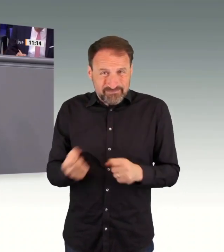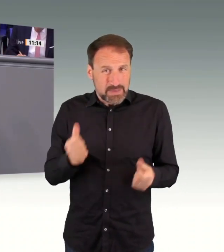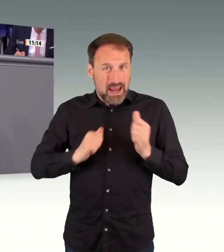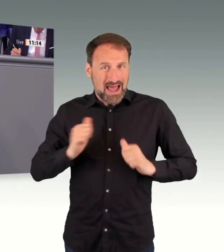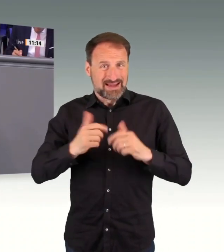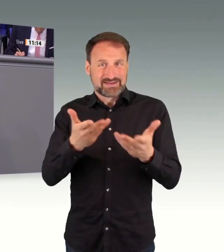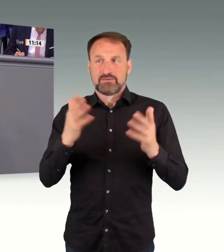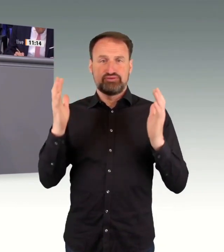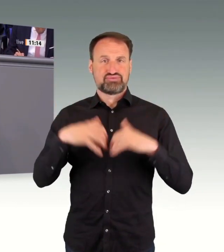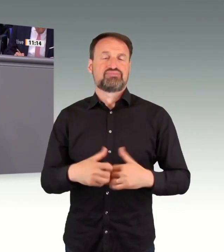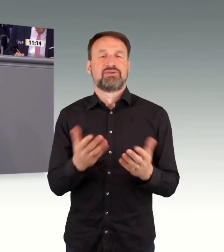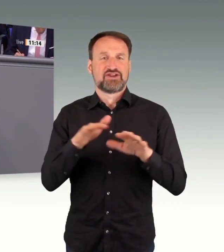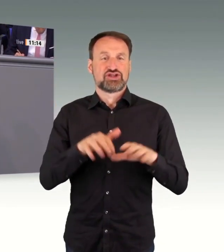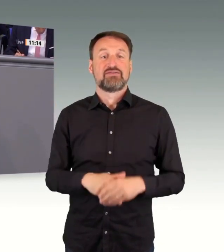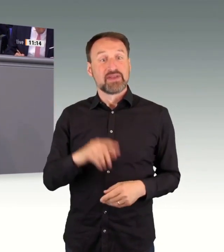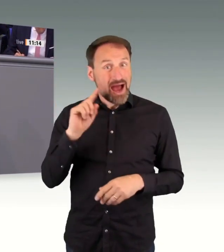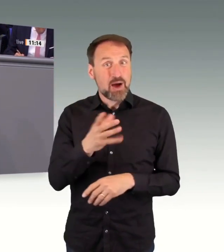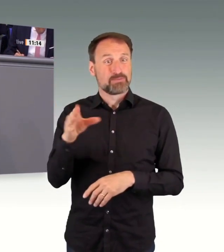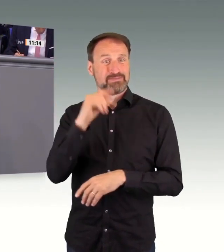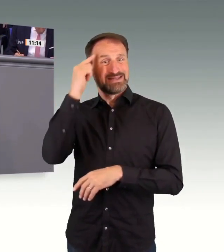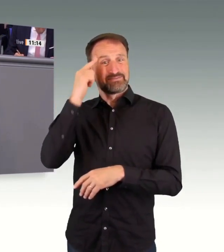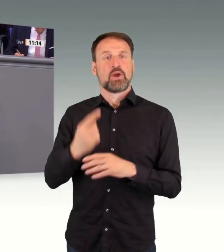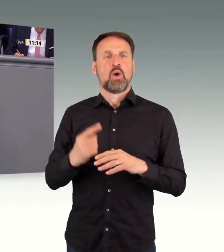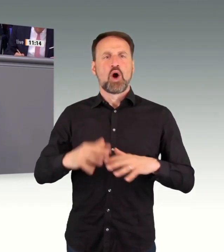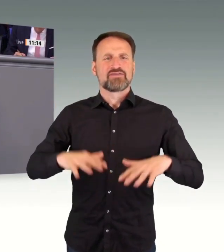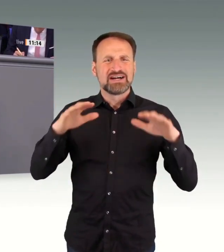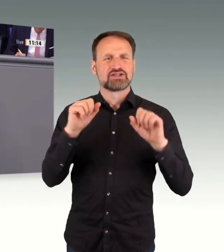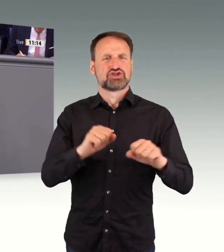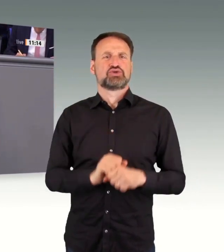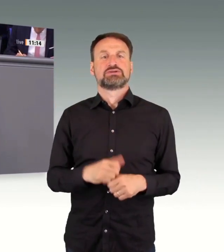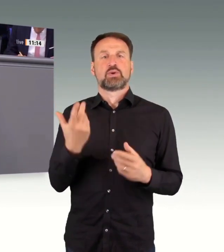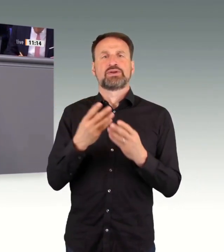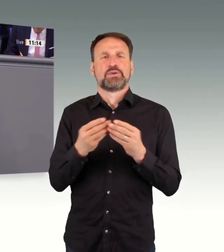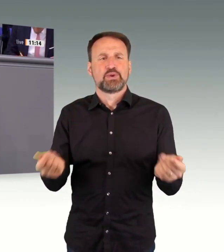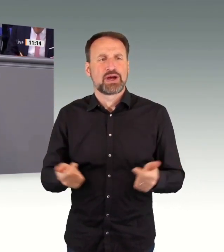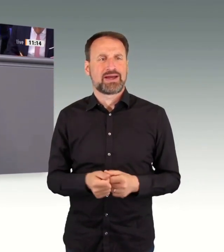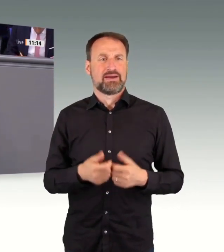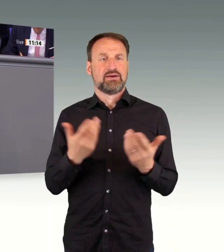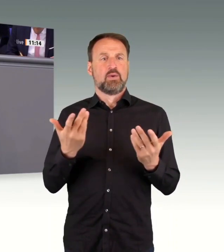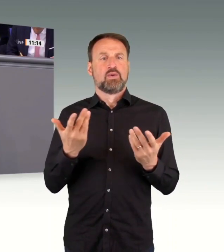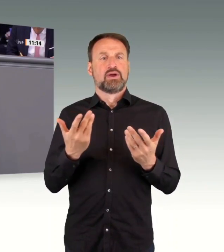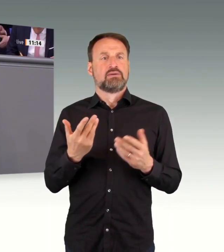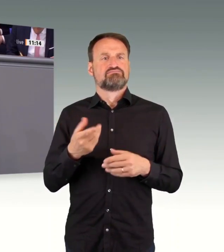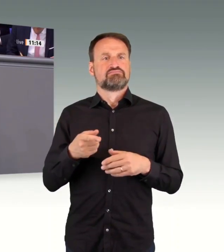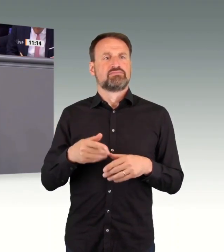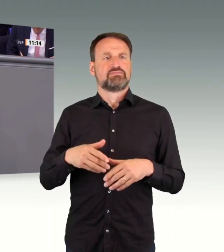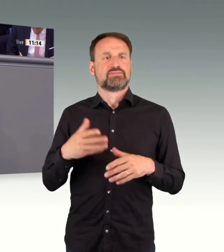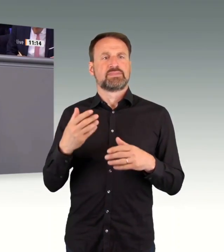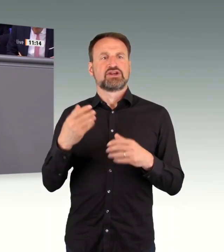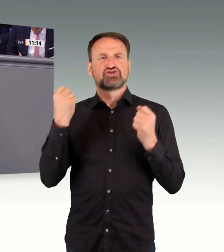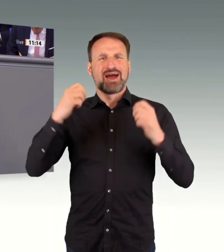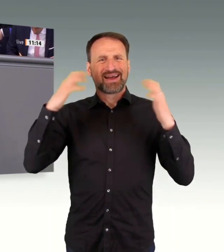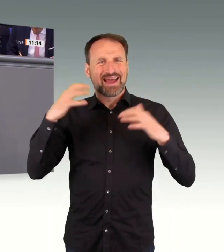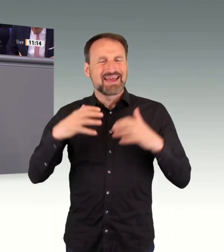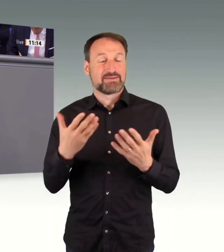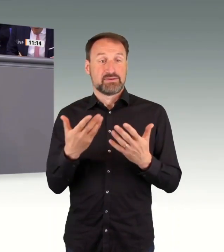Hochwasser- oder Dürreperioden reagieren. Zügige Verbesserungen beim Hochwasserschutz, beim Deichbau oder im Bereich der Wassernetze sind